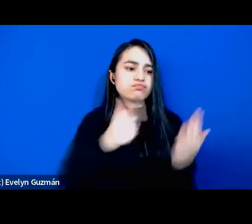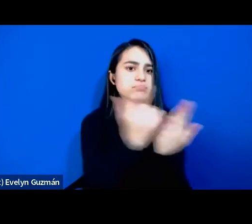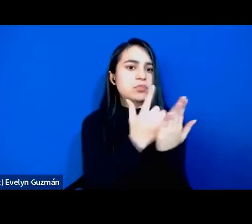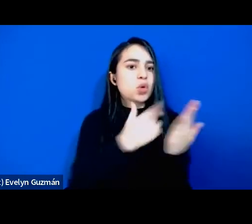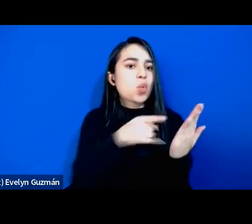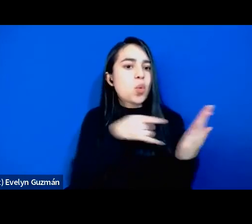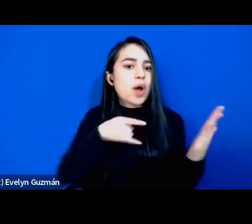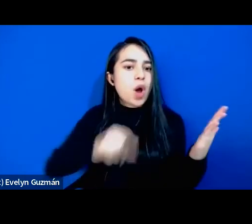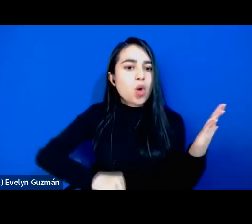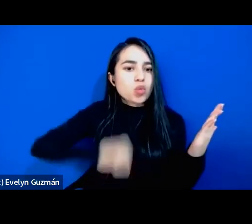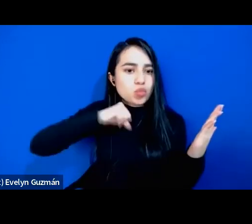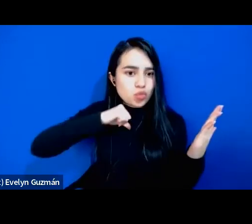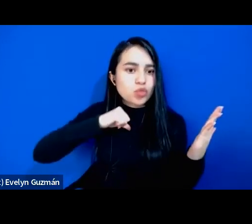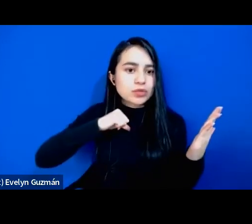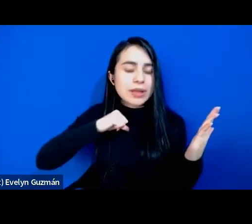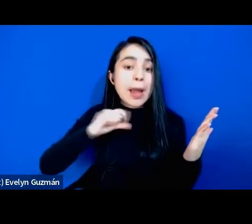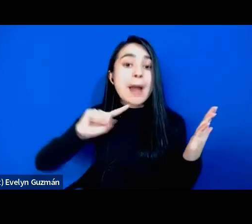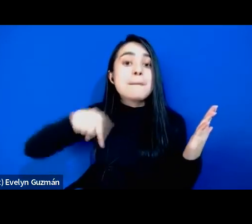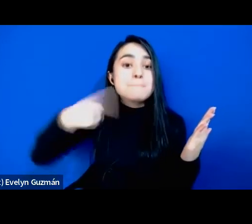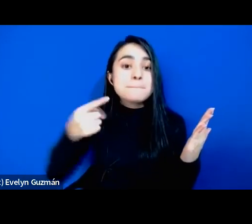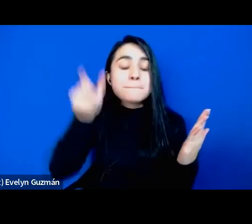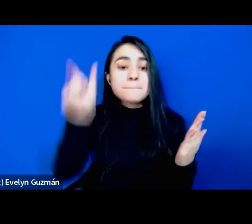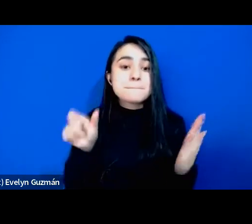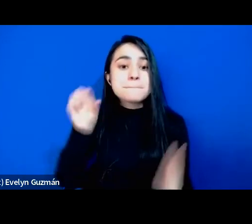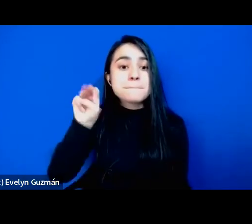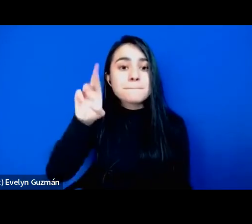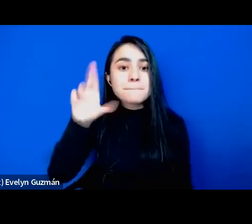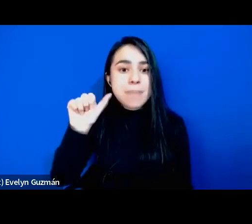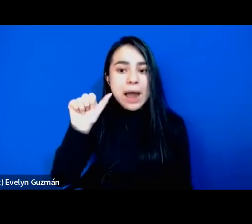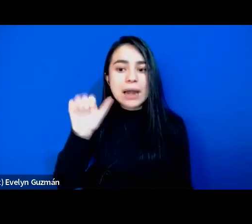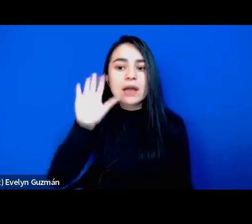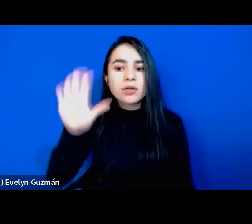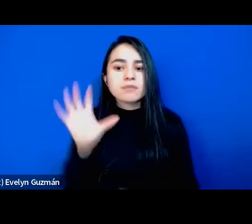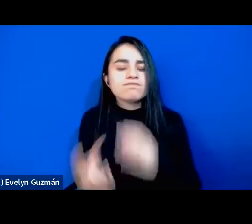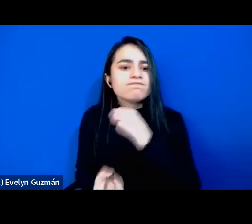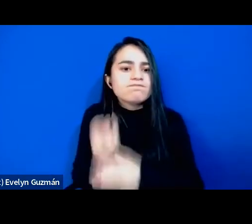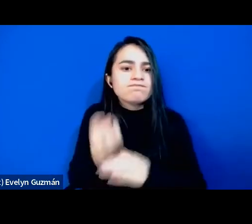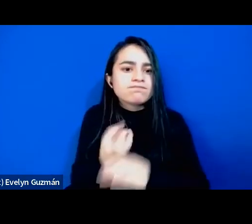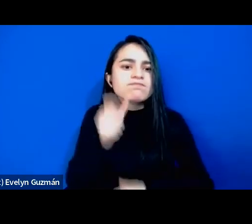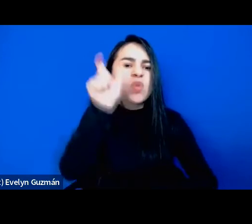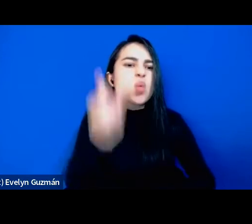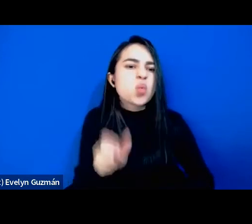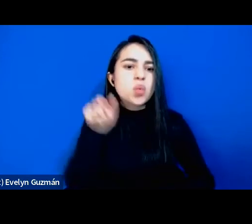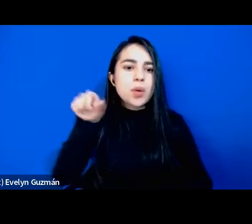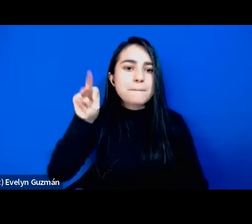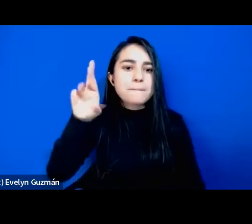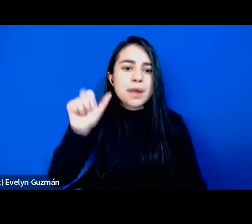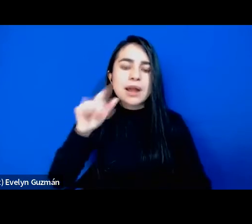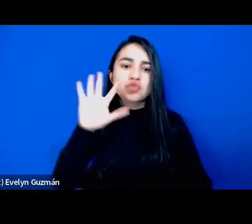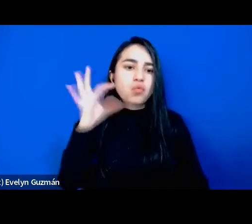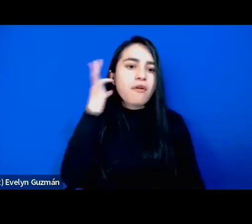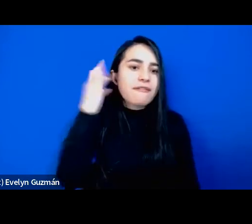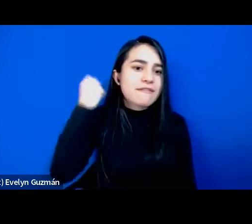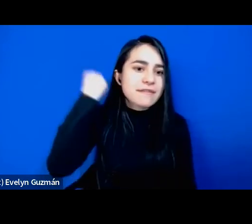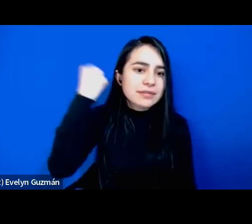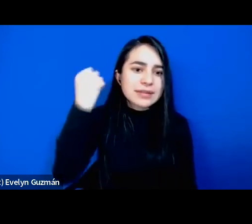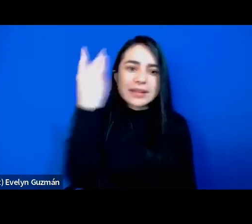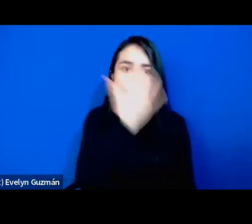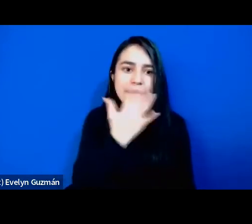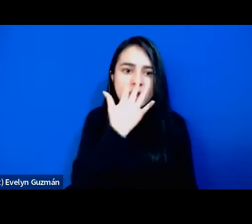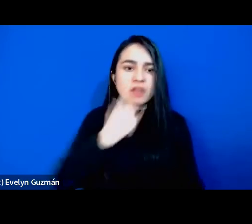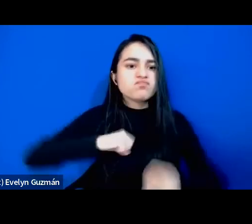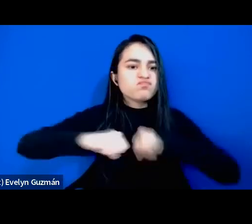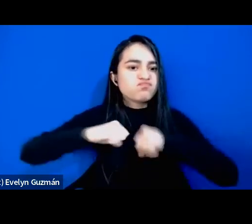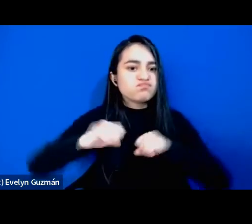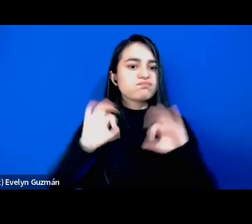sino por toda la producción de Mara como una importante intelectual feminista negra pero